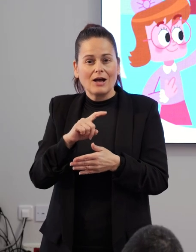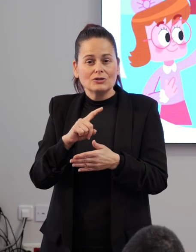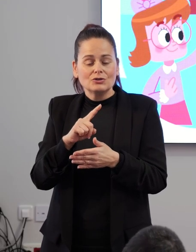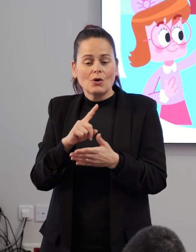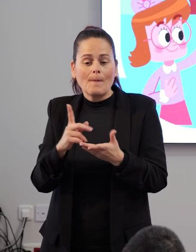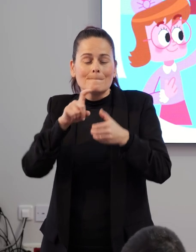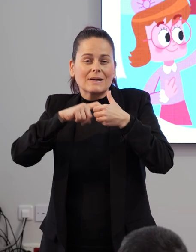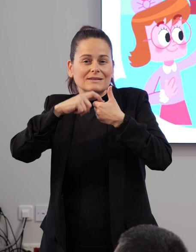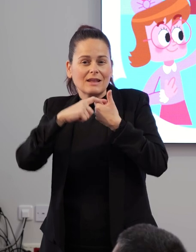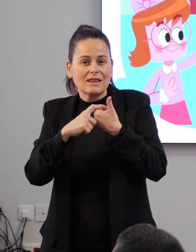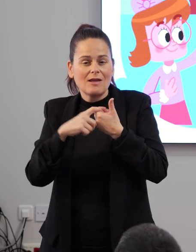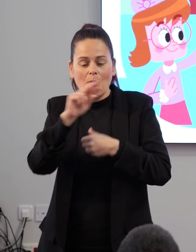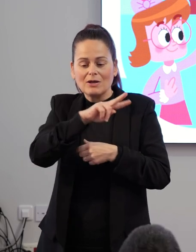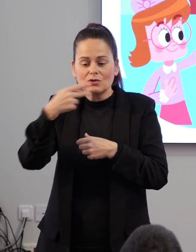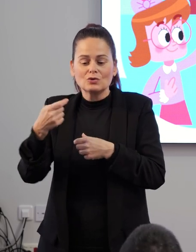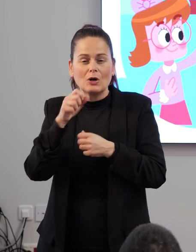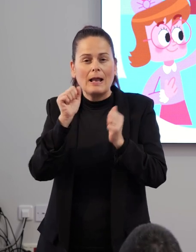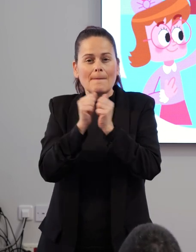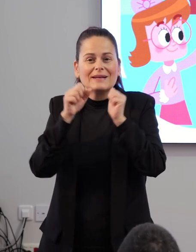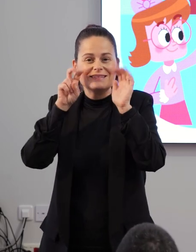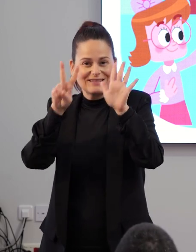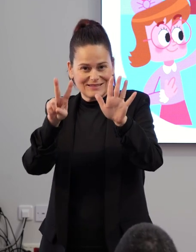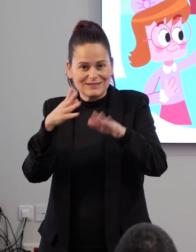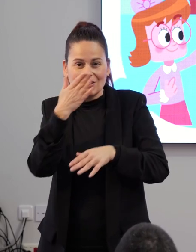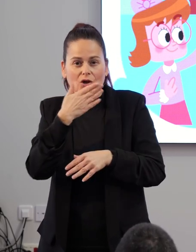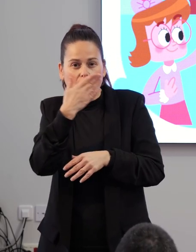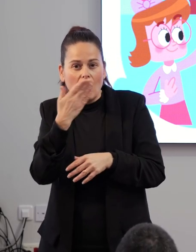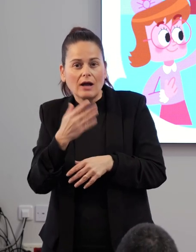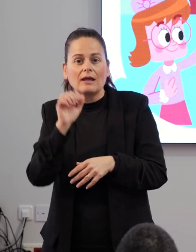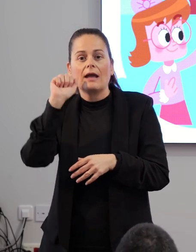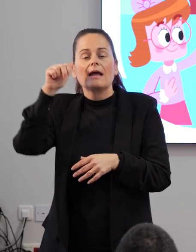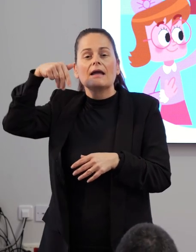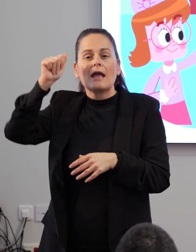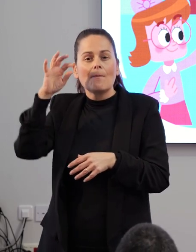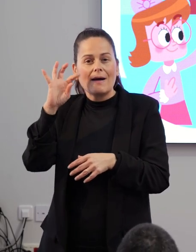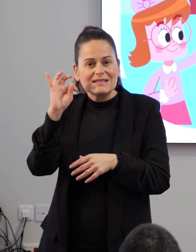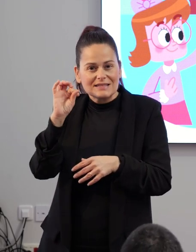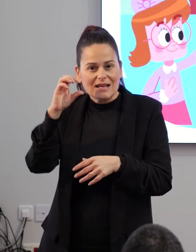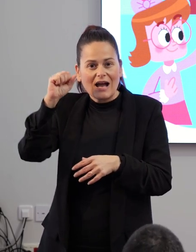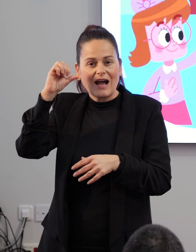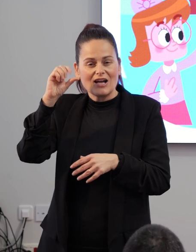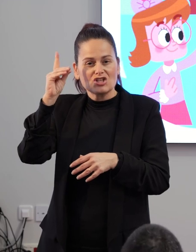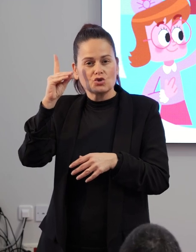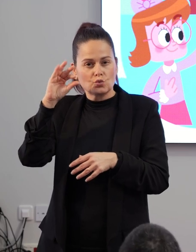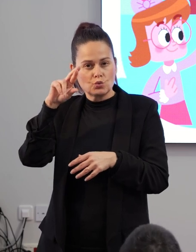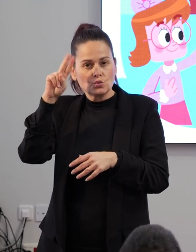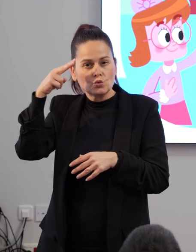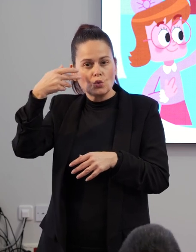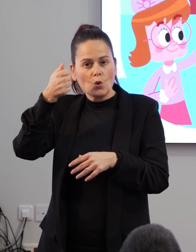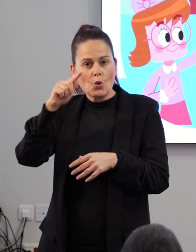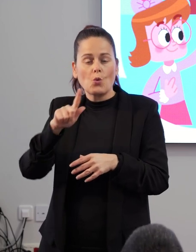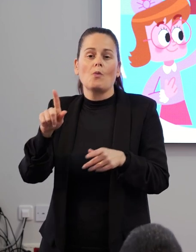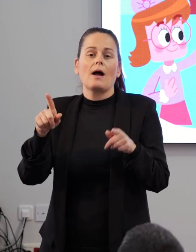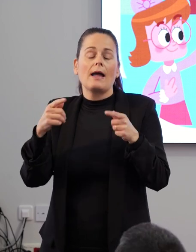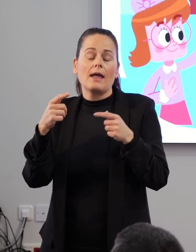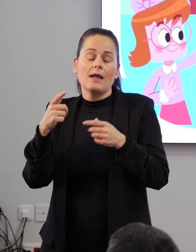27 colegios. Colegios como el CEIT Mastia, Asdrúbal, Feliciano Sánchez, Isabel